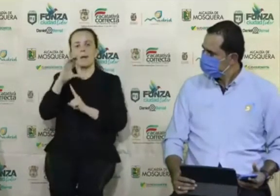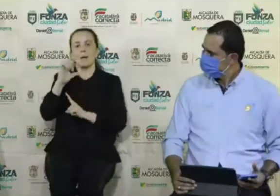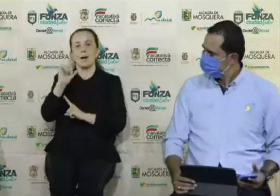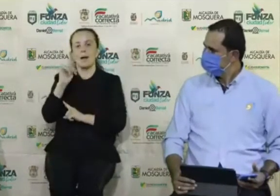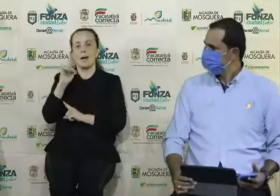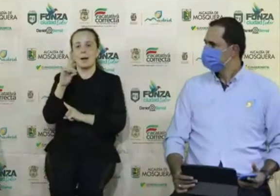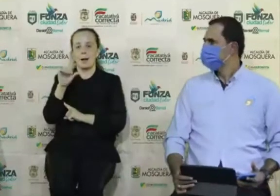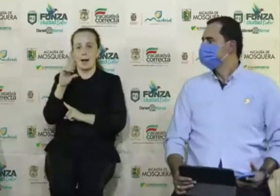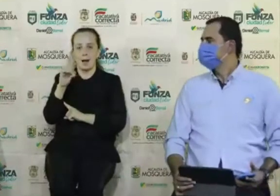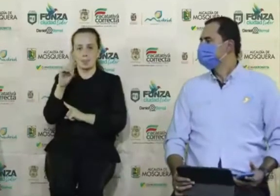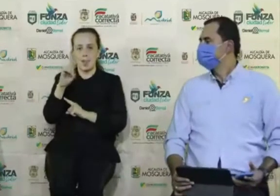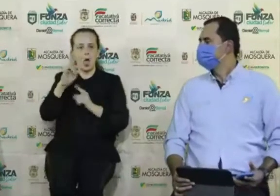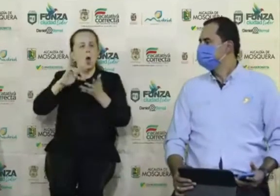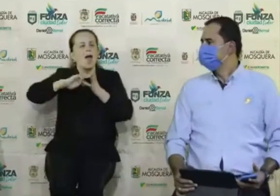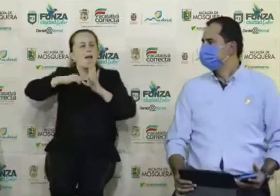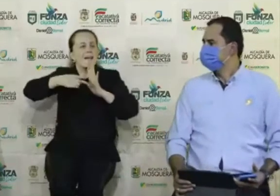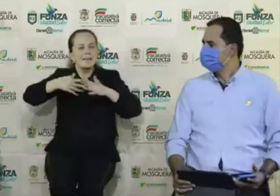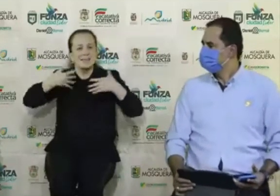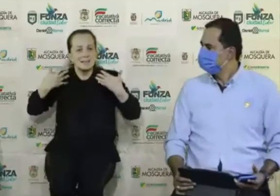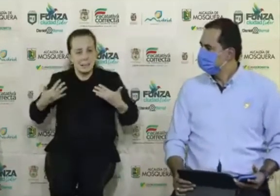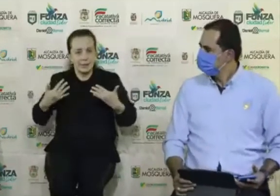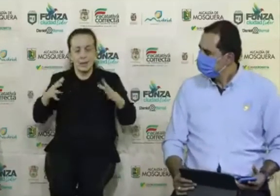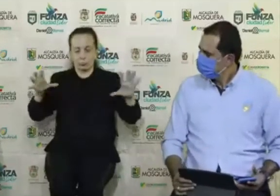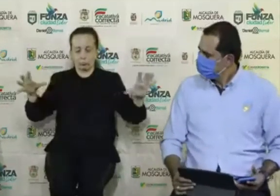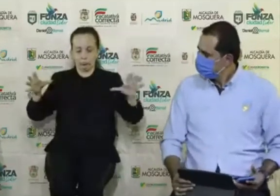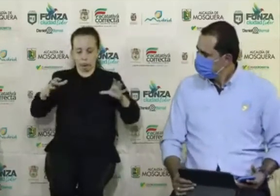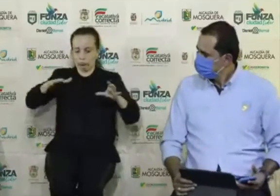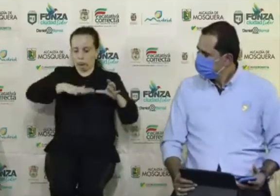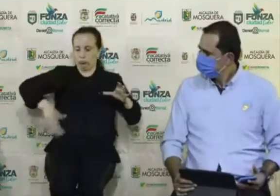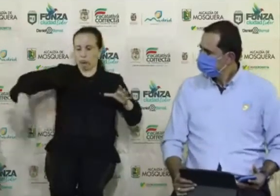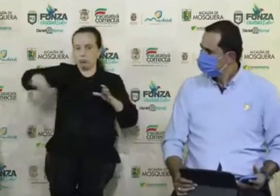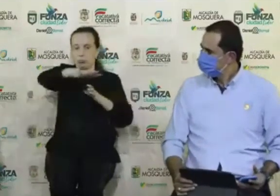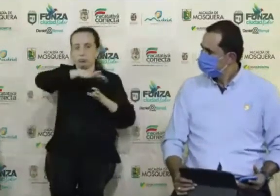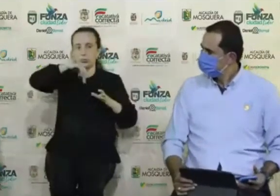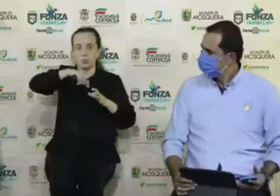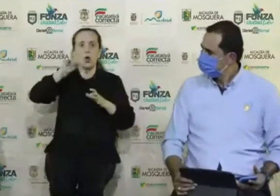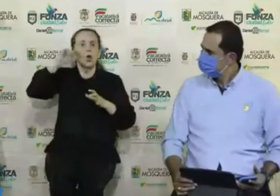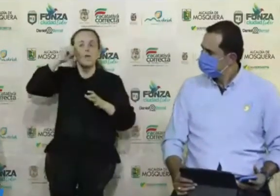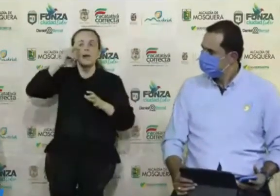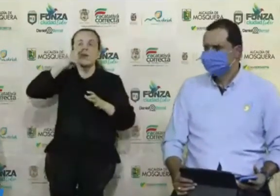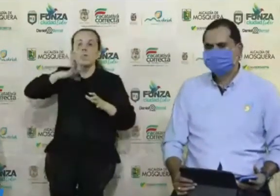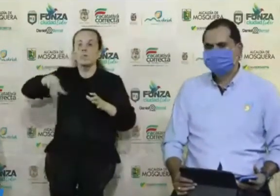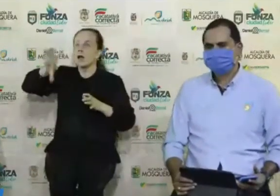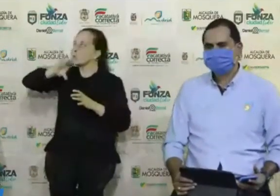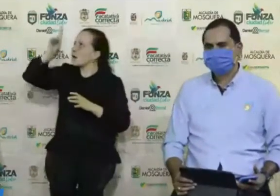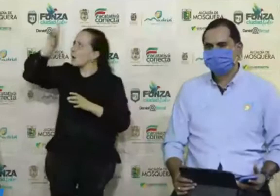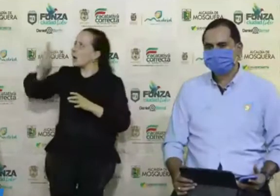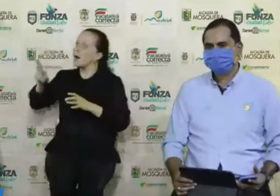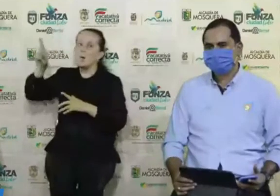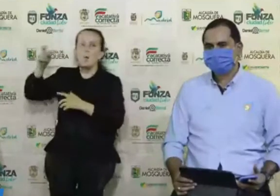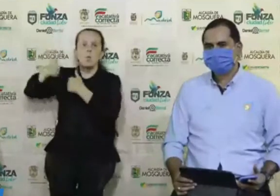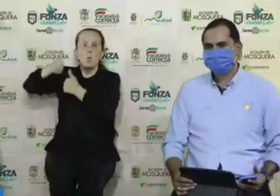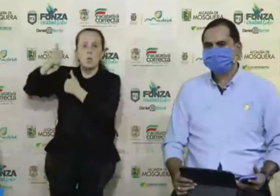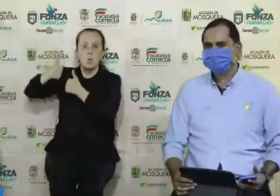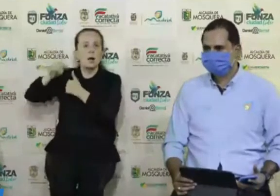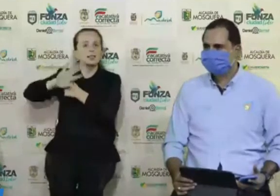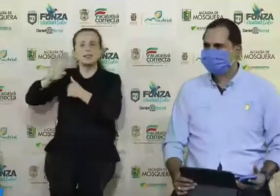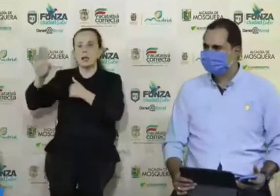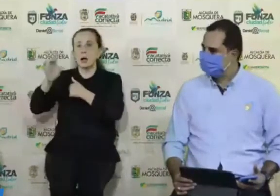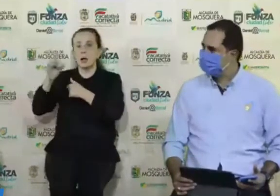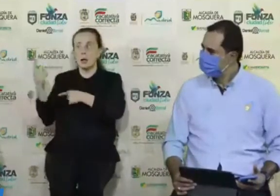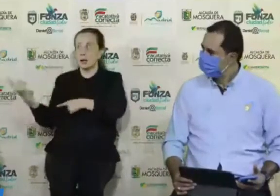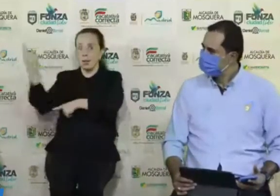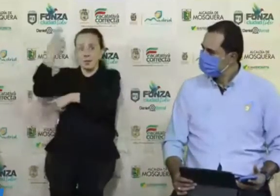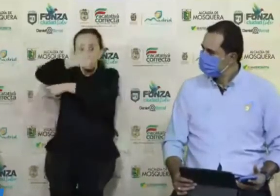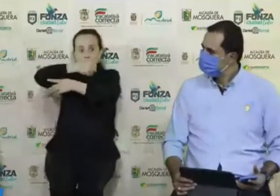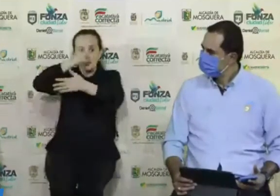autopista novena, nuestra concesión. Y también celebramos que el gobierno nacional haya decidido quitar el día sin IVA